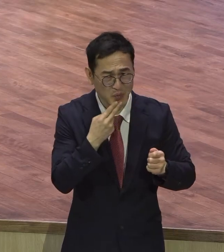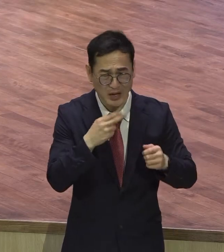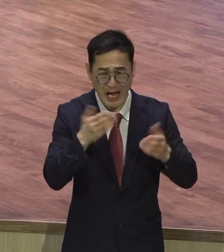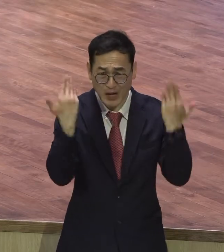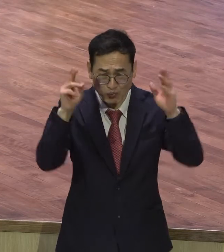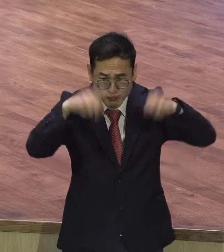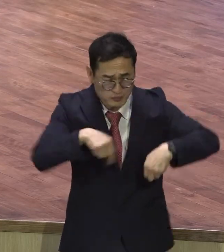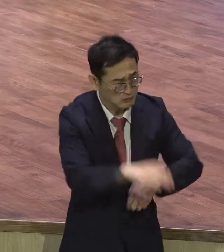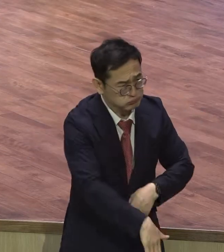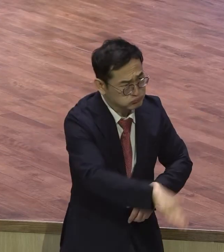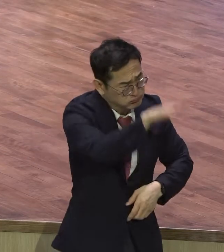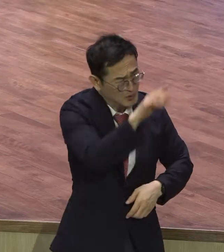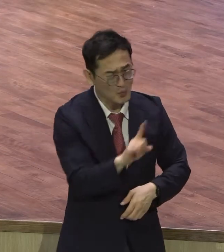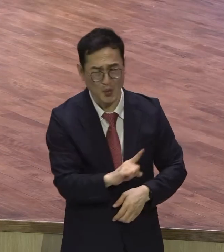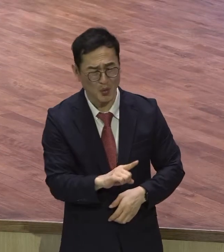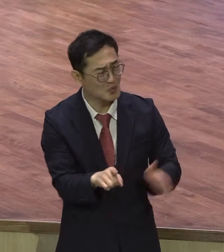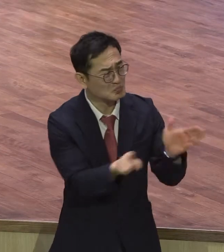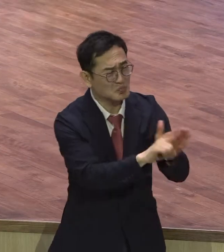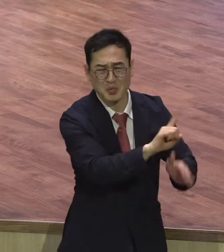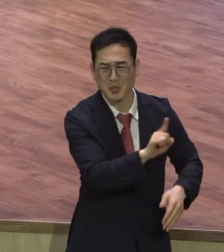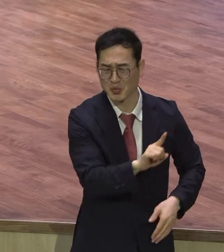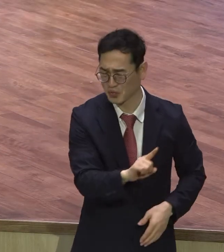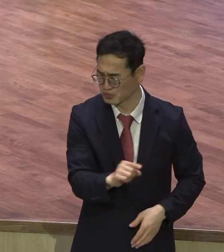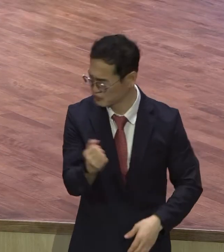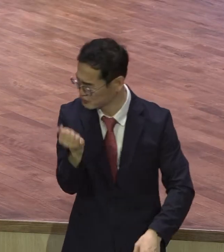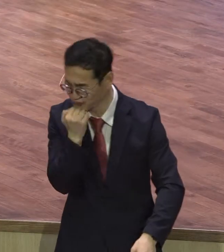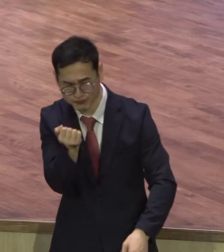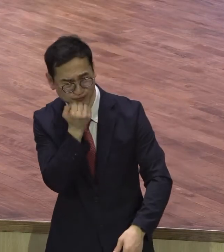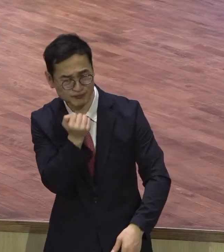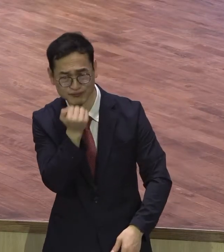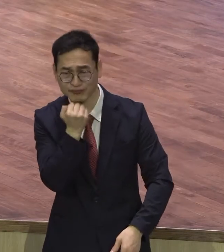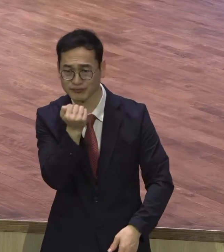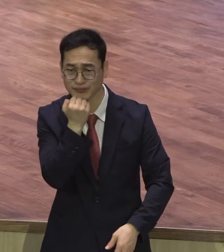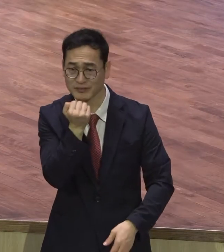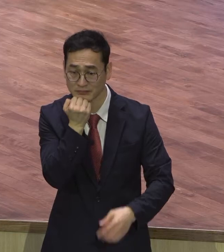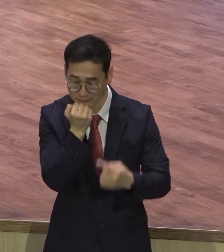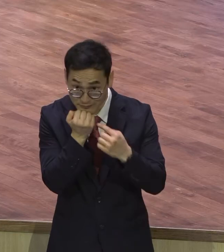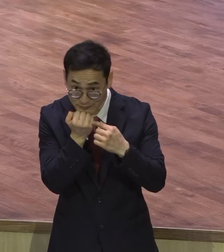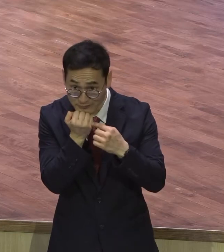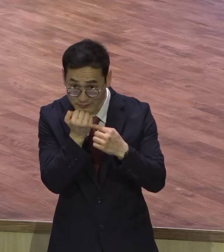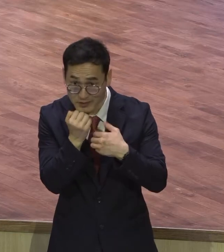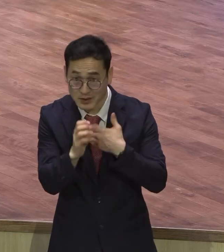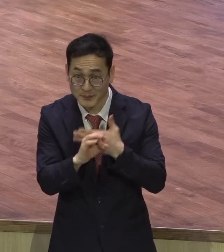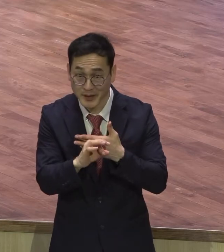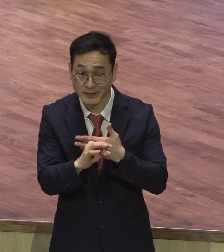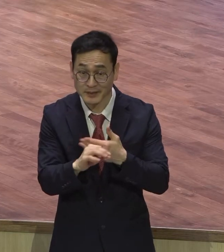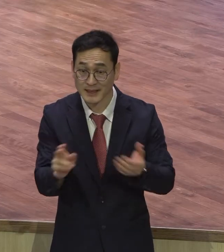여러분요. 신앙생활이 복잡해질수록 역사는 없습니다. 안 믿기 때문에.